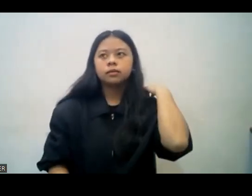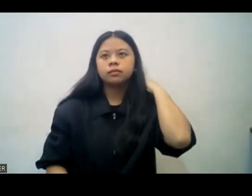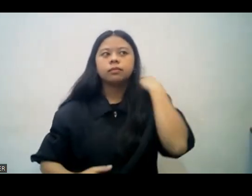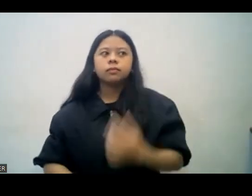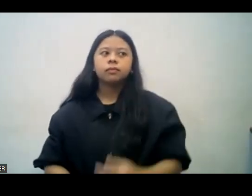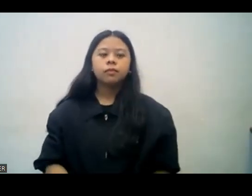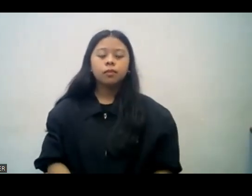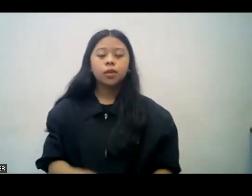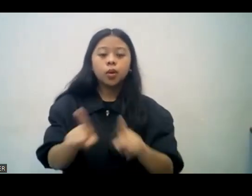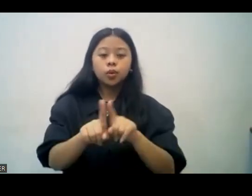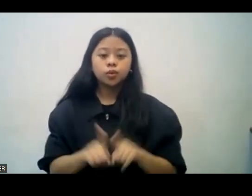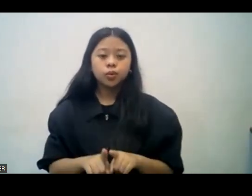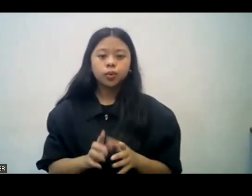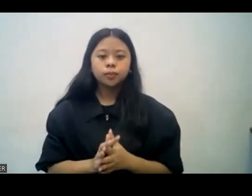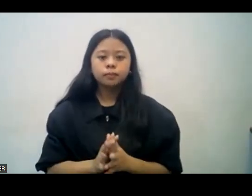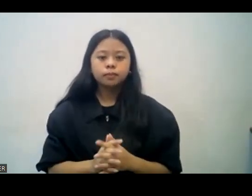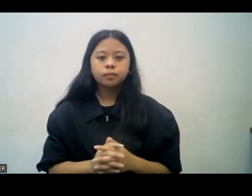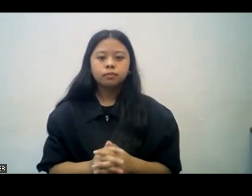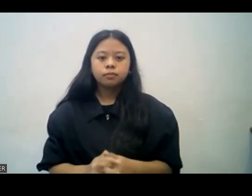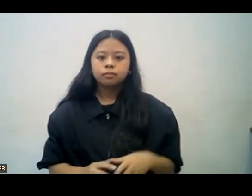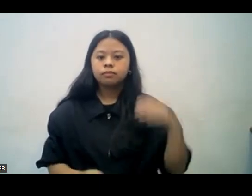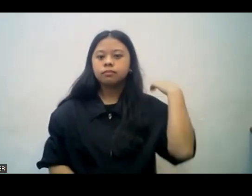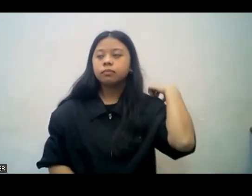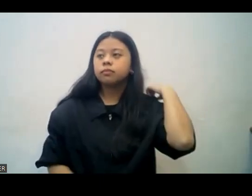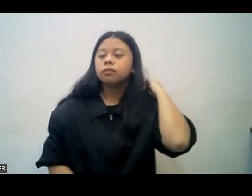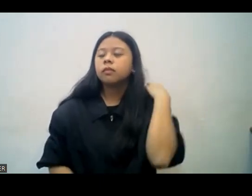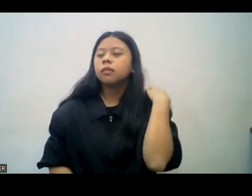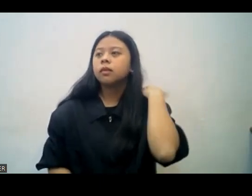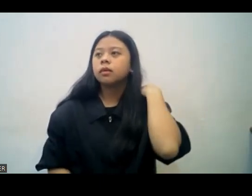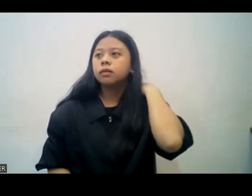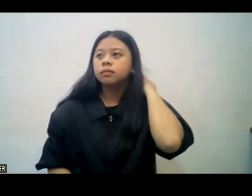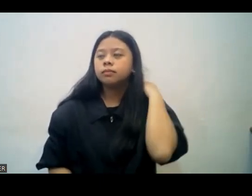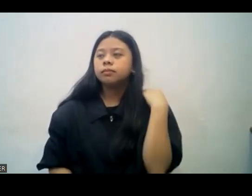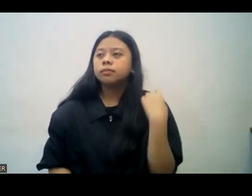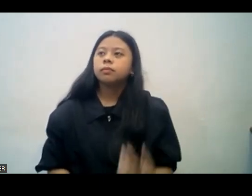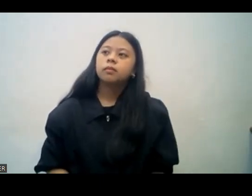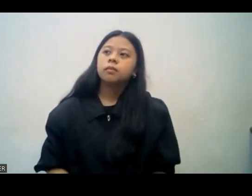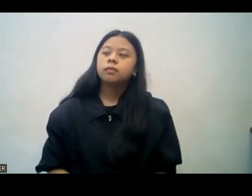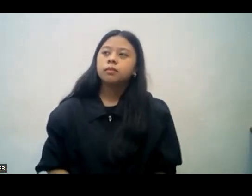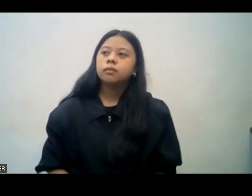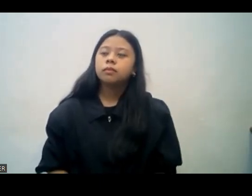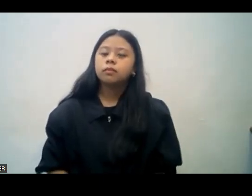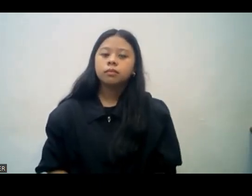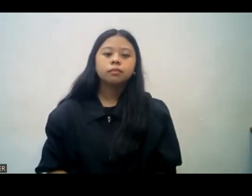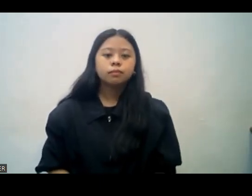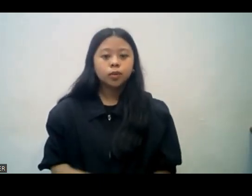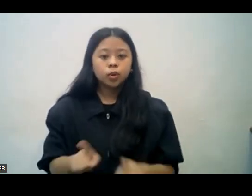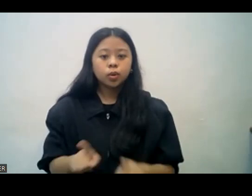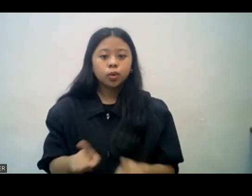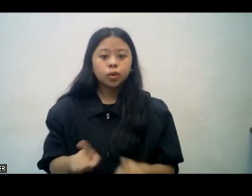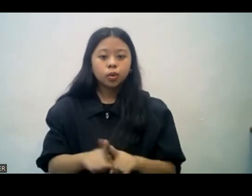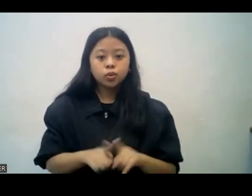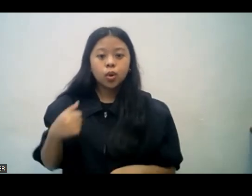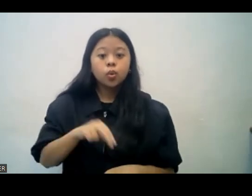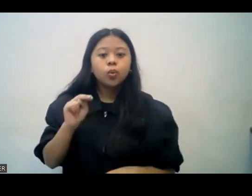ebanghelyo. And also, we have to counsel, we have to give the advice not to be tempted in the world. At gayon din,